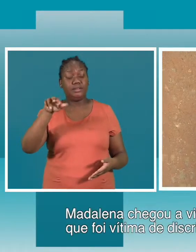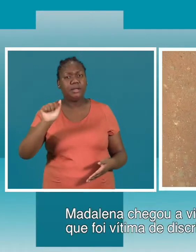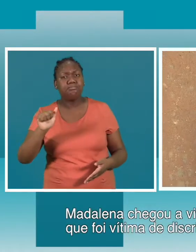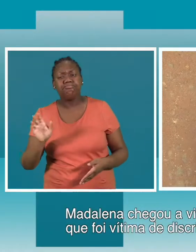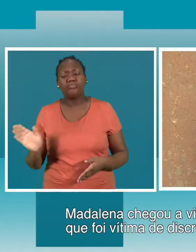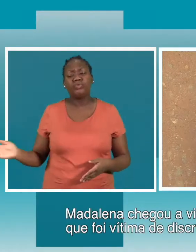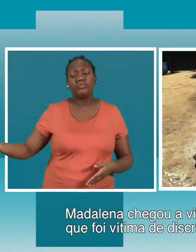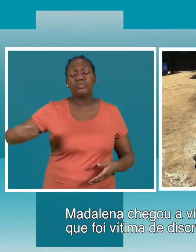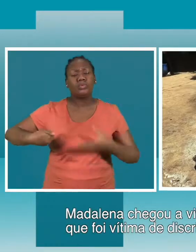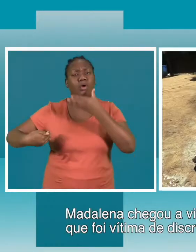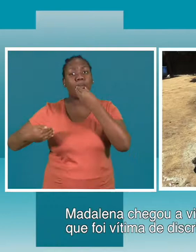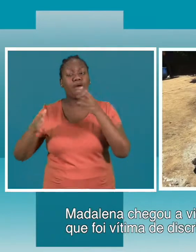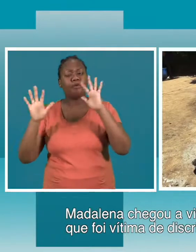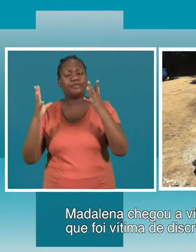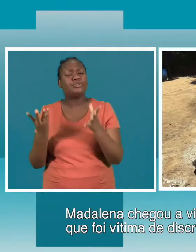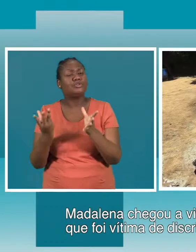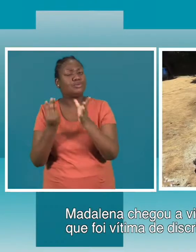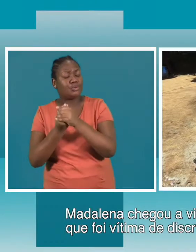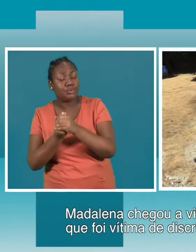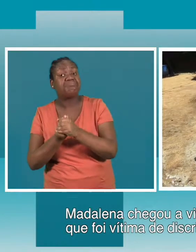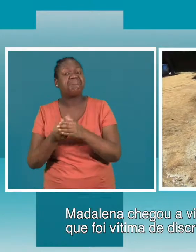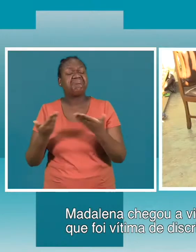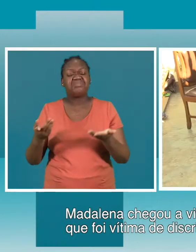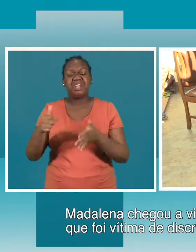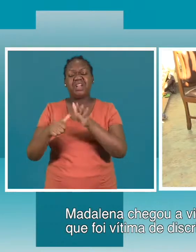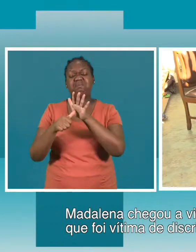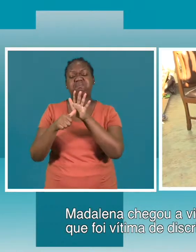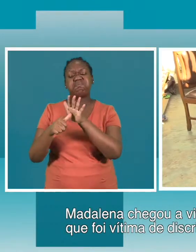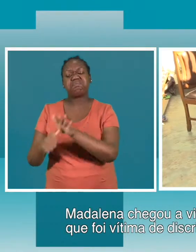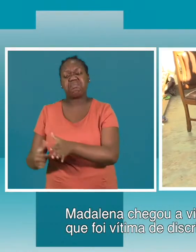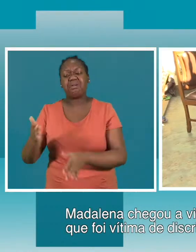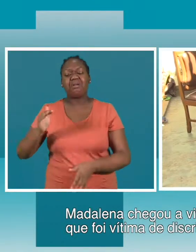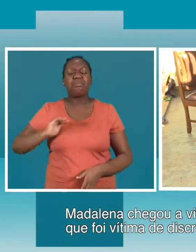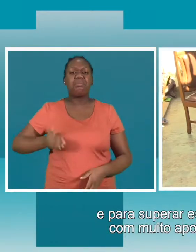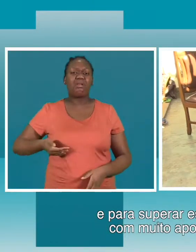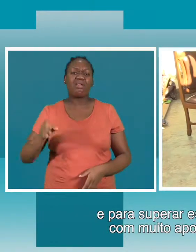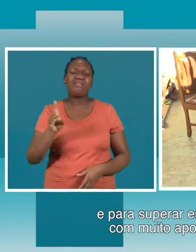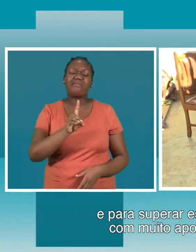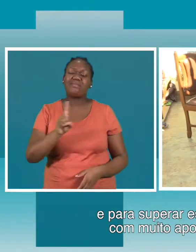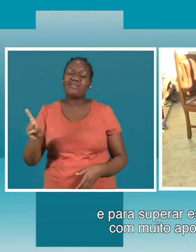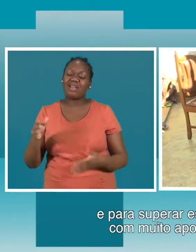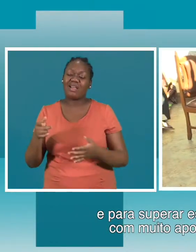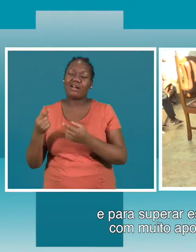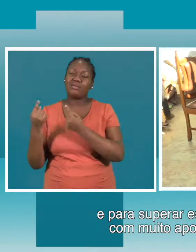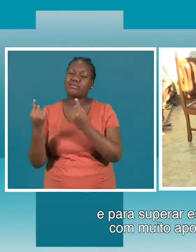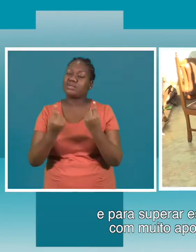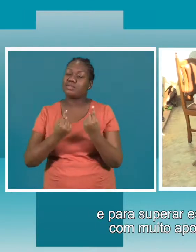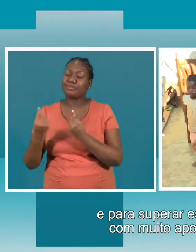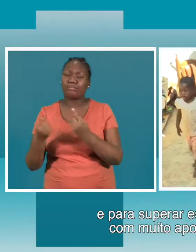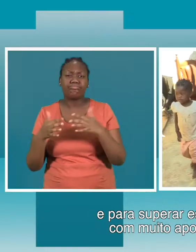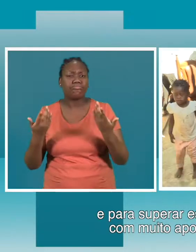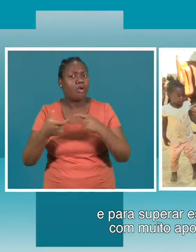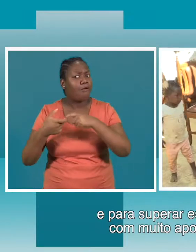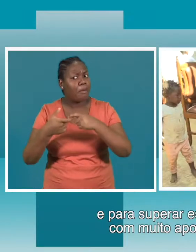Madalena chegou a viver no lar. Mas ela conta que foi vítima da discriminação da família do seu marido e para superar esta situação,